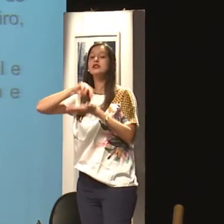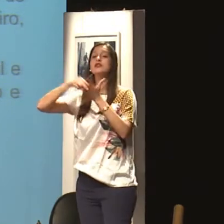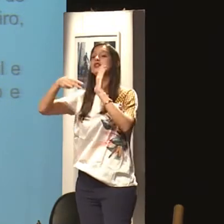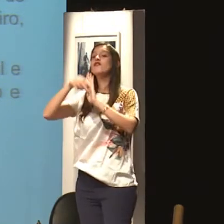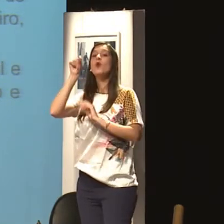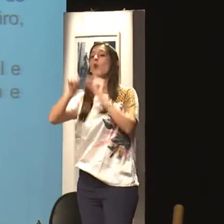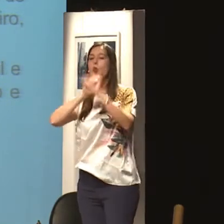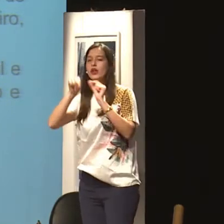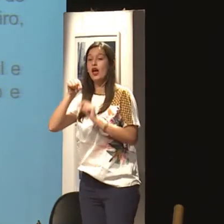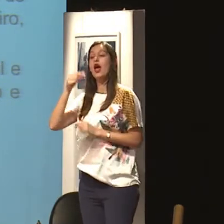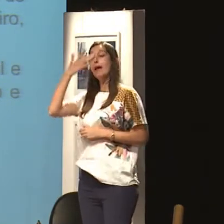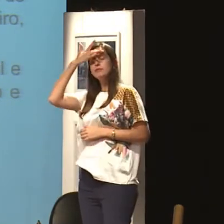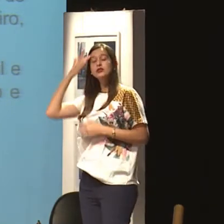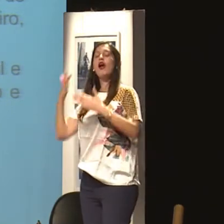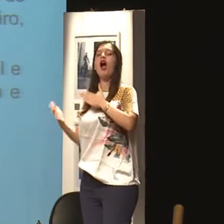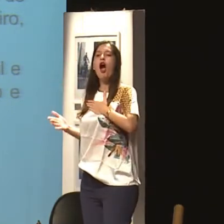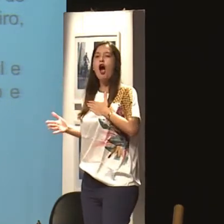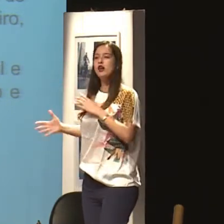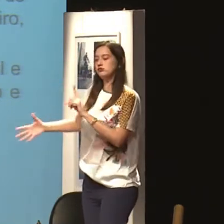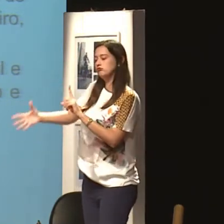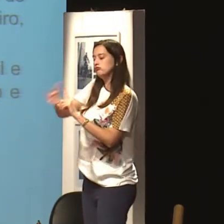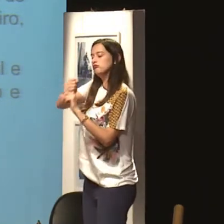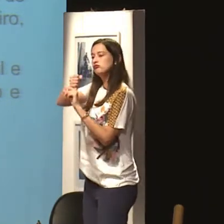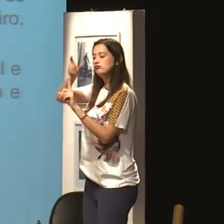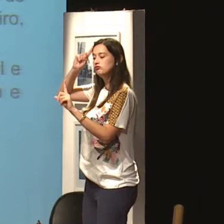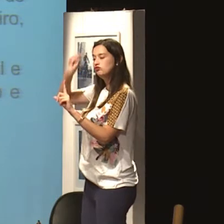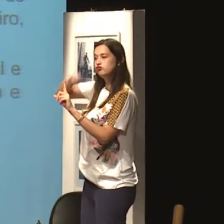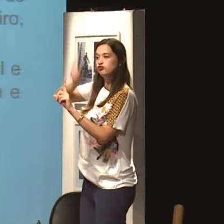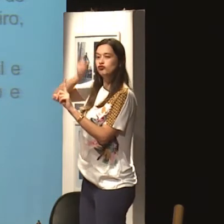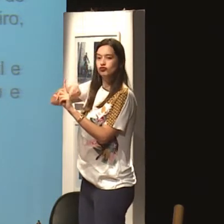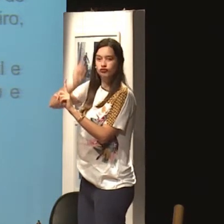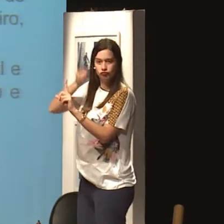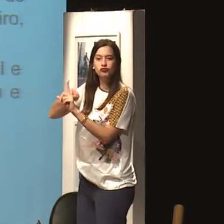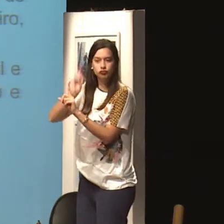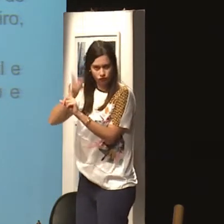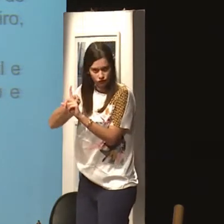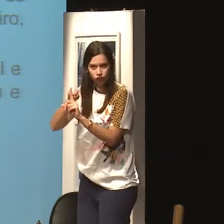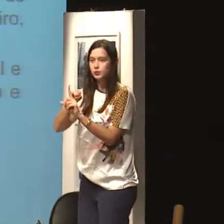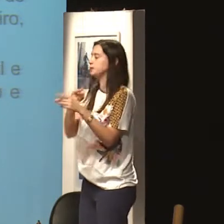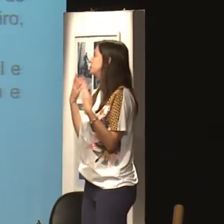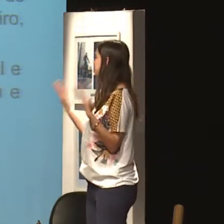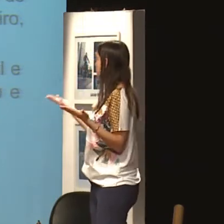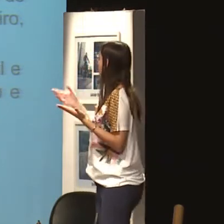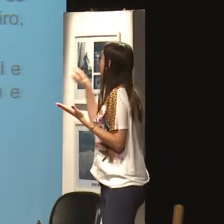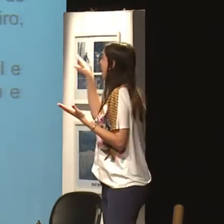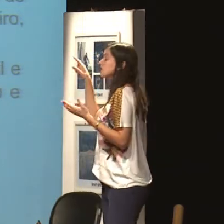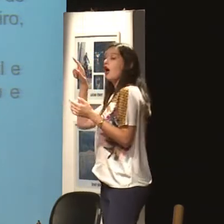E o que significa uma relação abusiva? É quando o homem, né, pensa que a mulher é posse, é propriedade